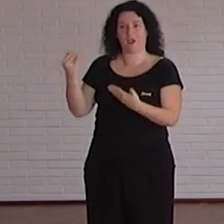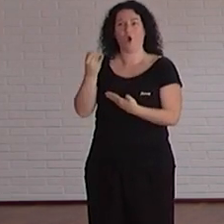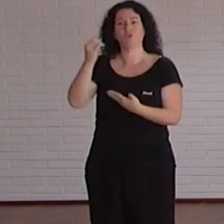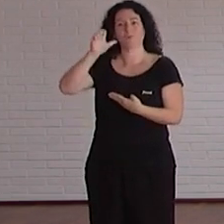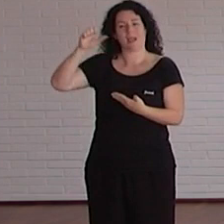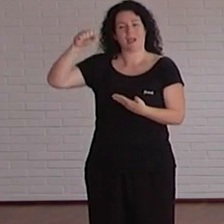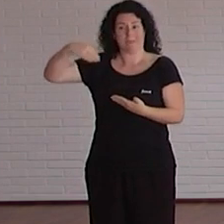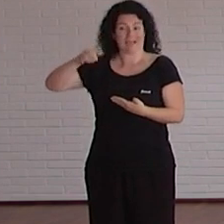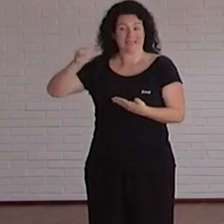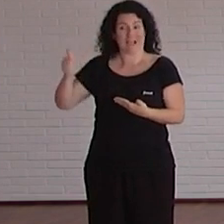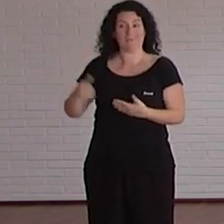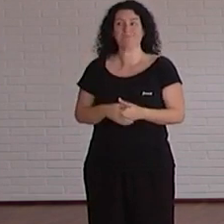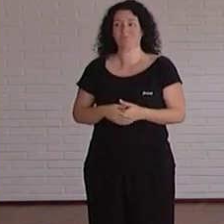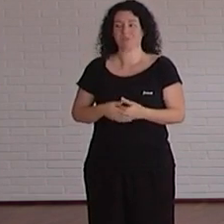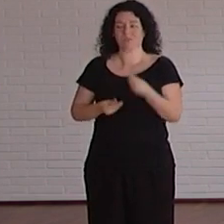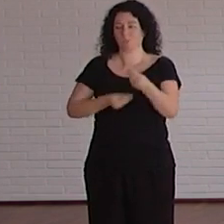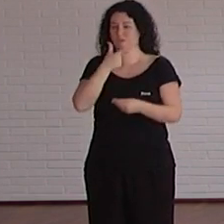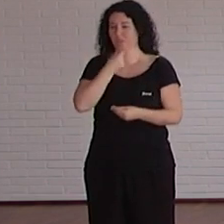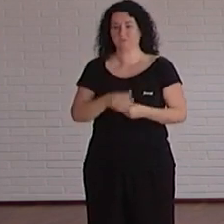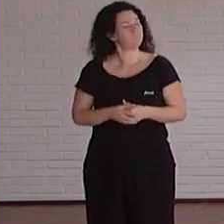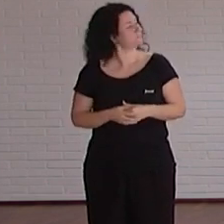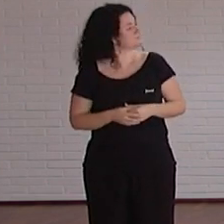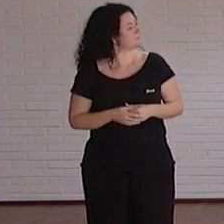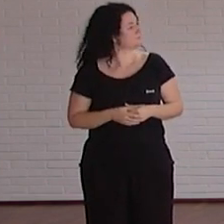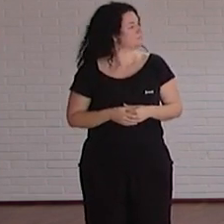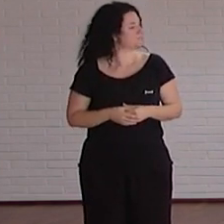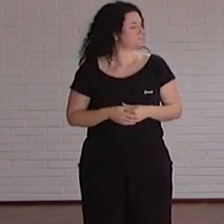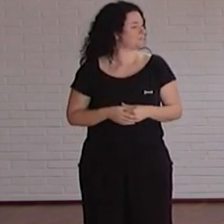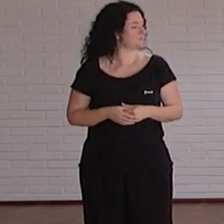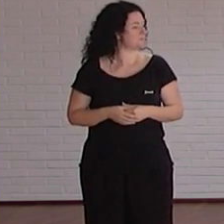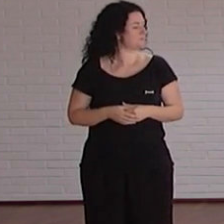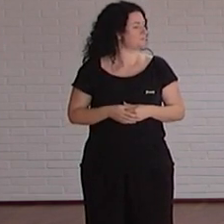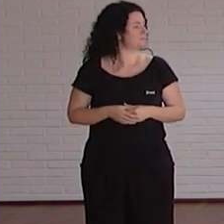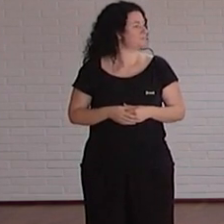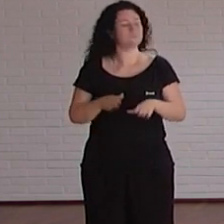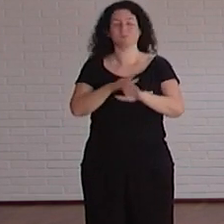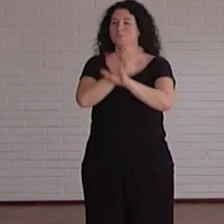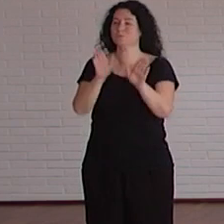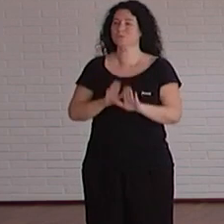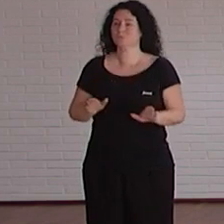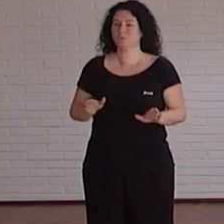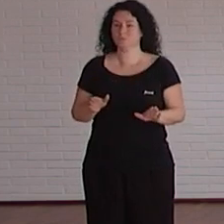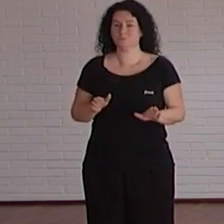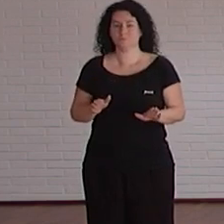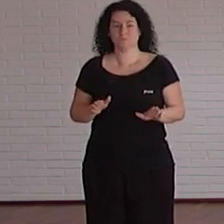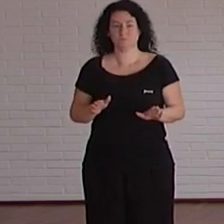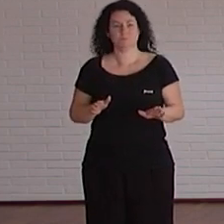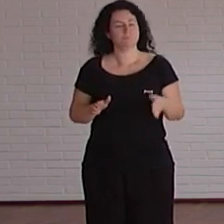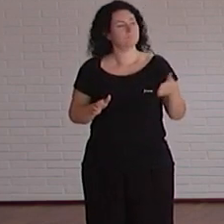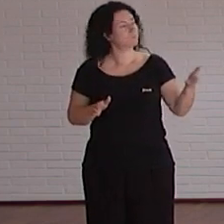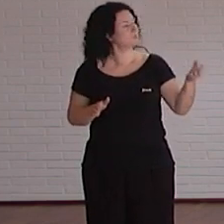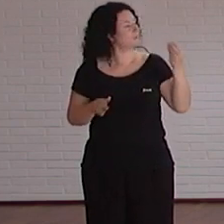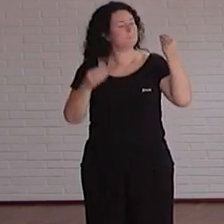sí es muy usable bueno genial y por último como compañeros que